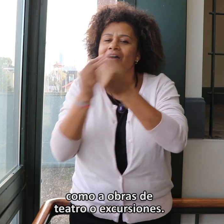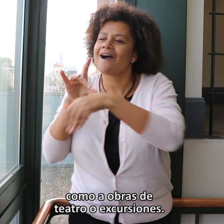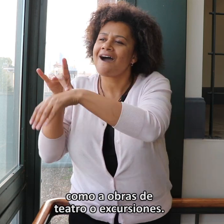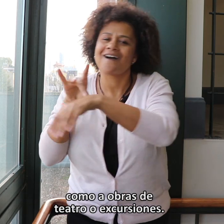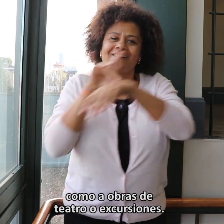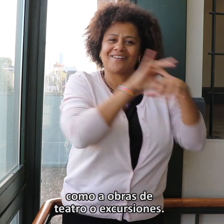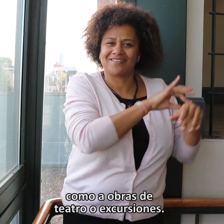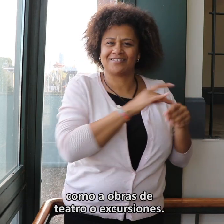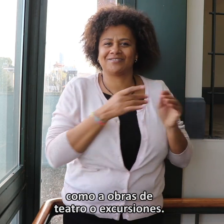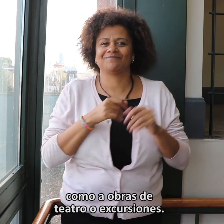excursiones.